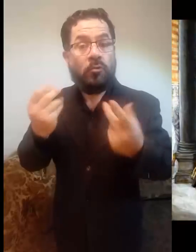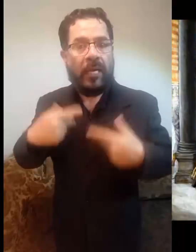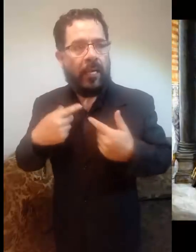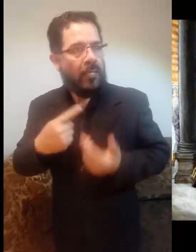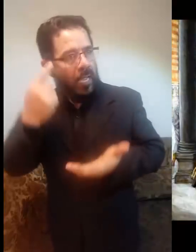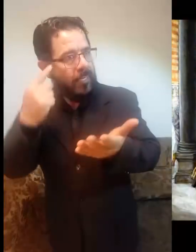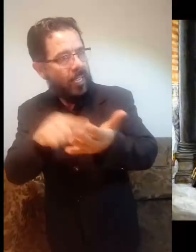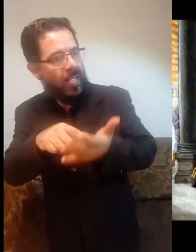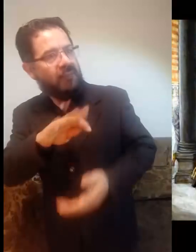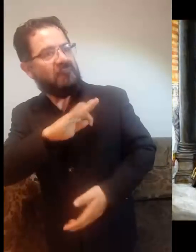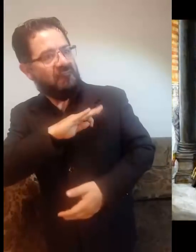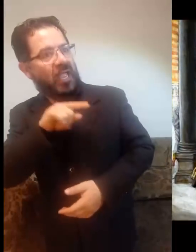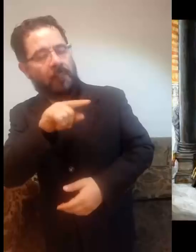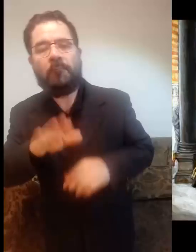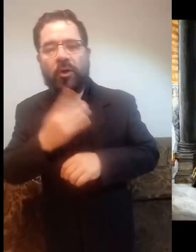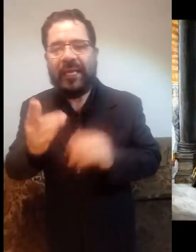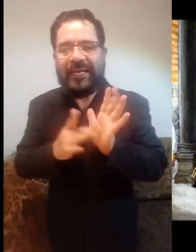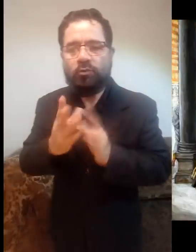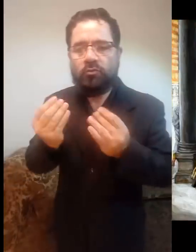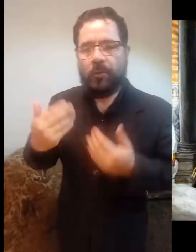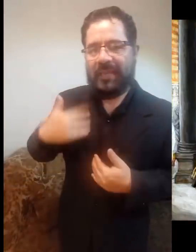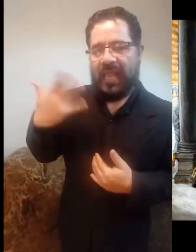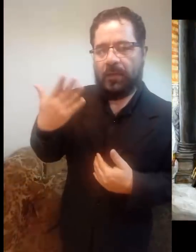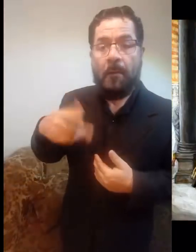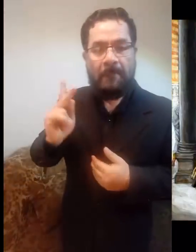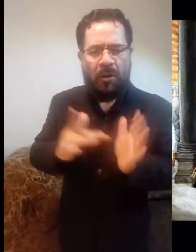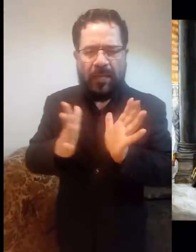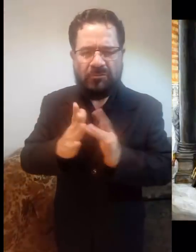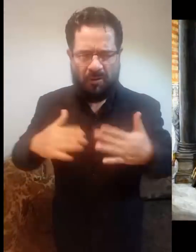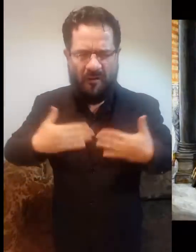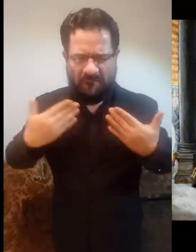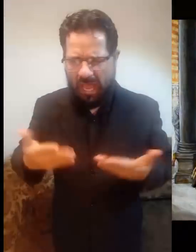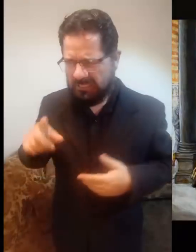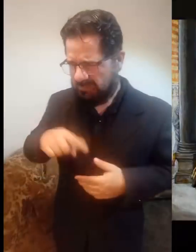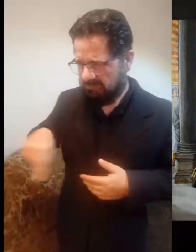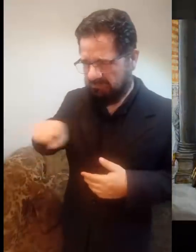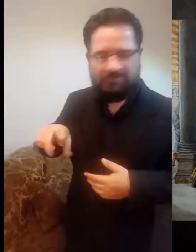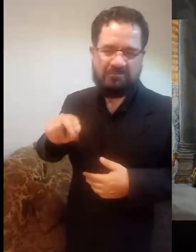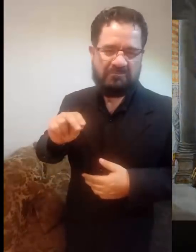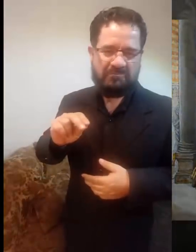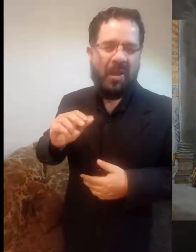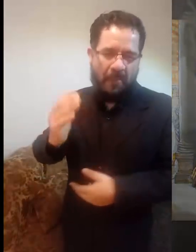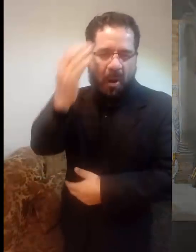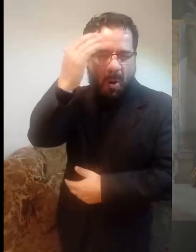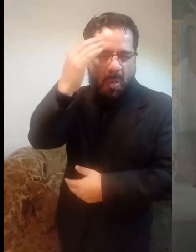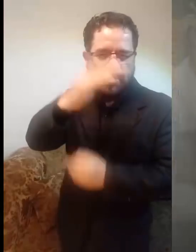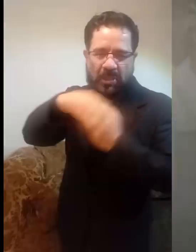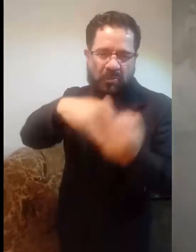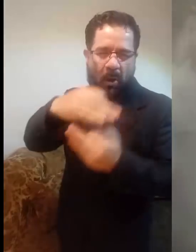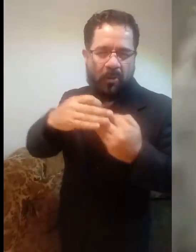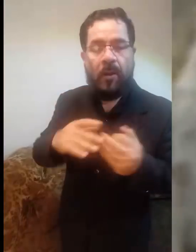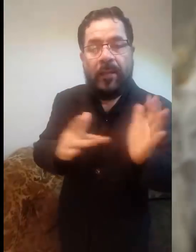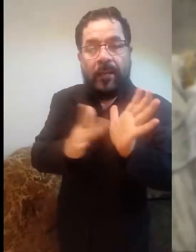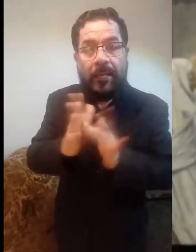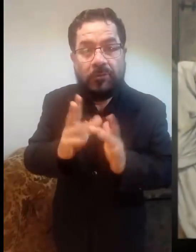muchos creyeron en él al ver los prodigios que hacía. Pero Jesús no se fiaba de ellos porque los